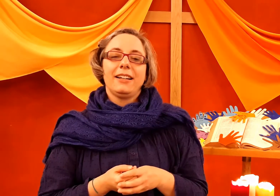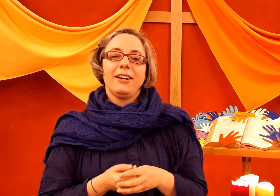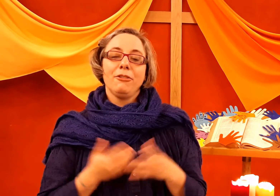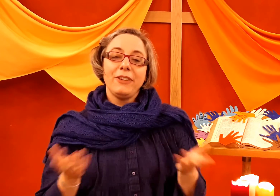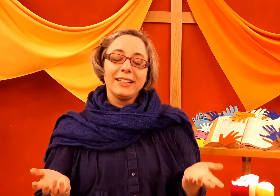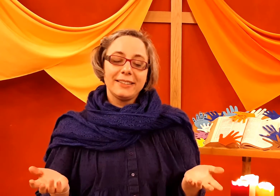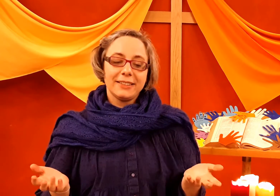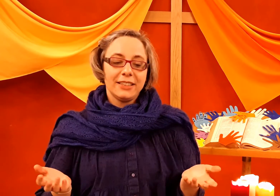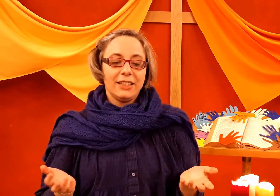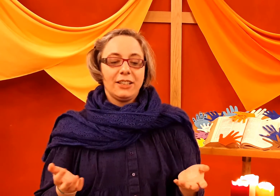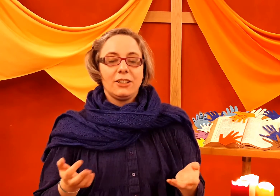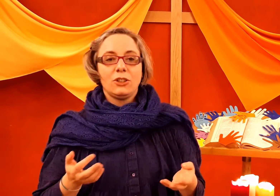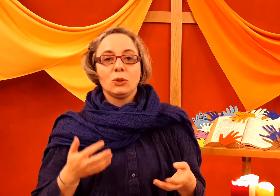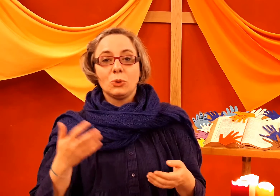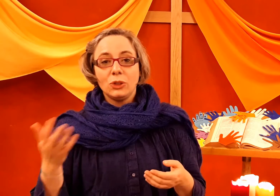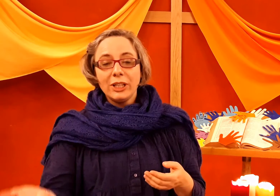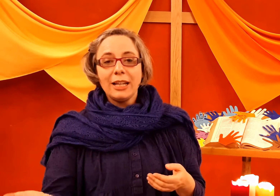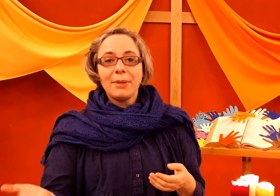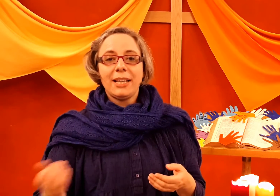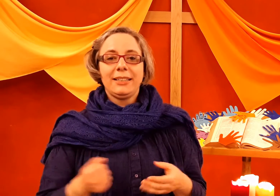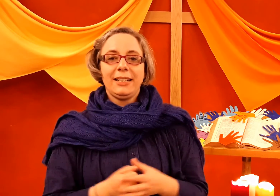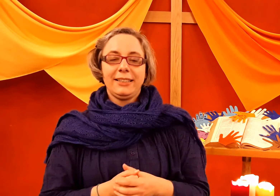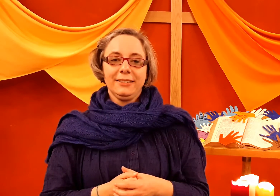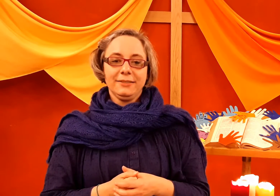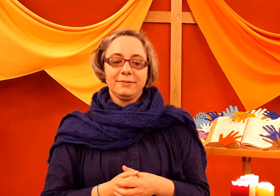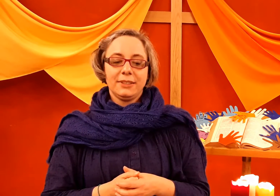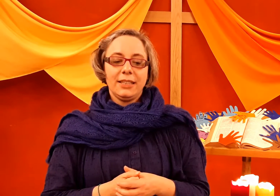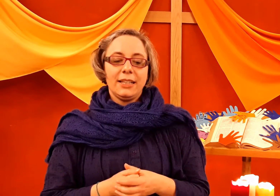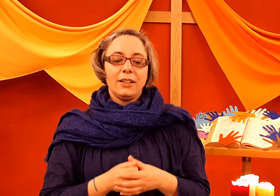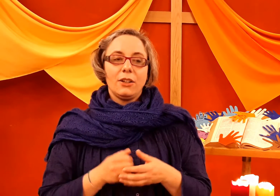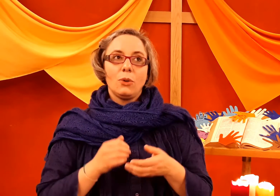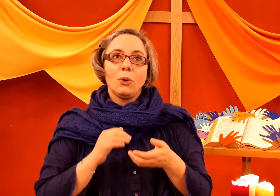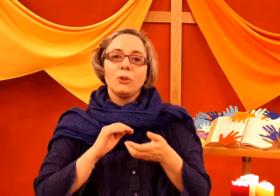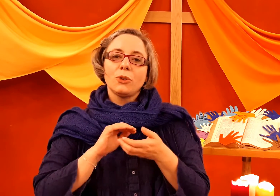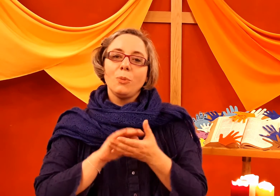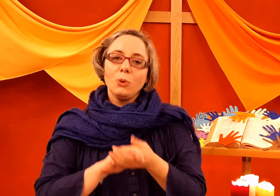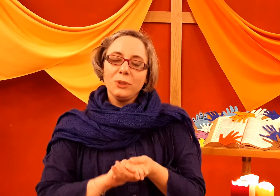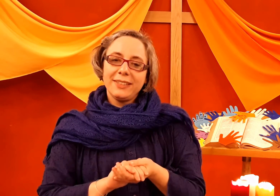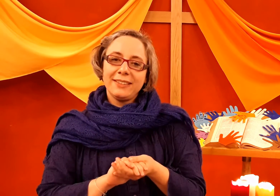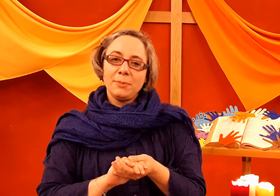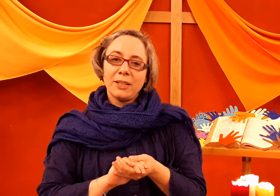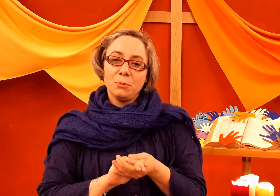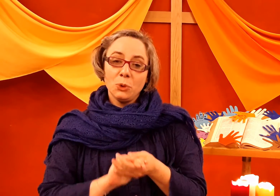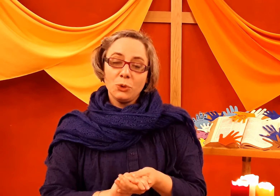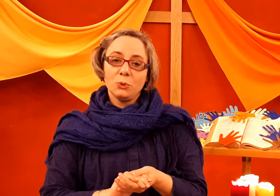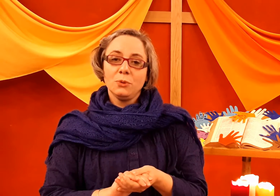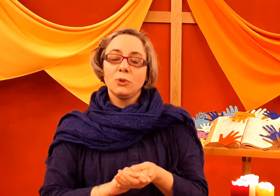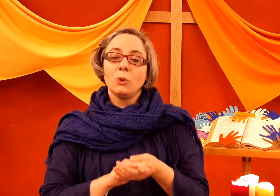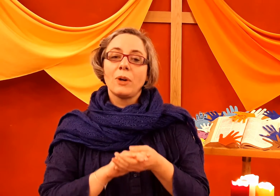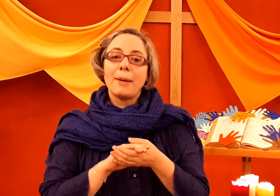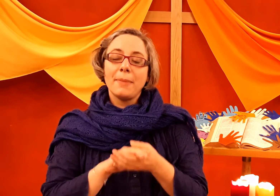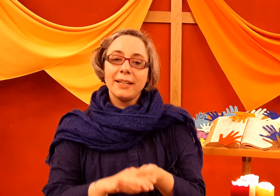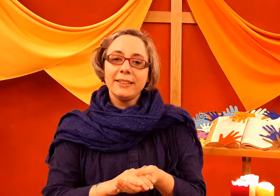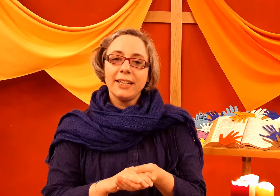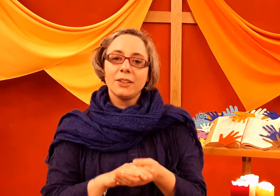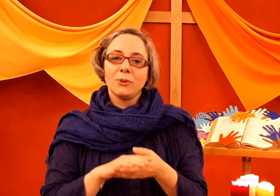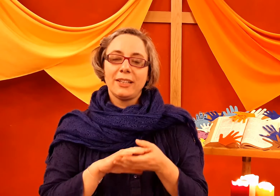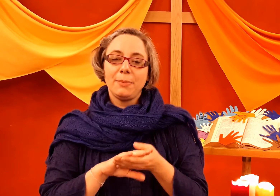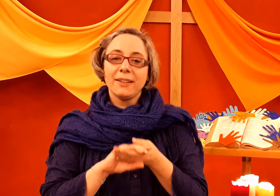En fait, quand on donne la main à quelqu'un, on ressent beaucoup de ces émotions selon la manière dont cette